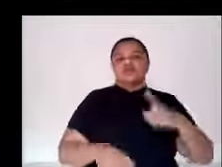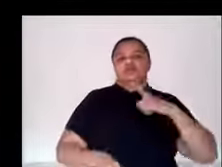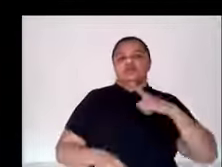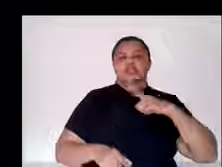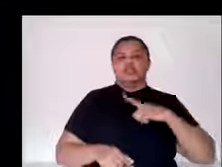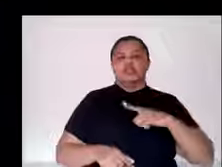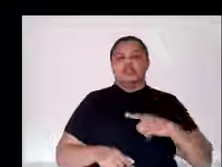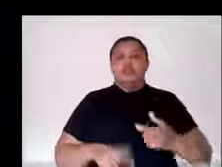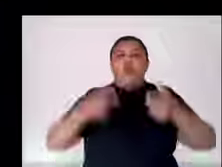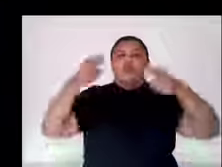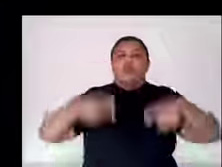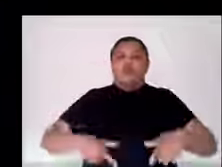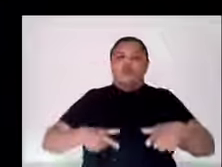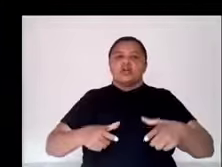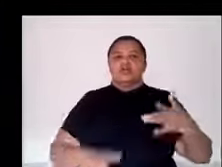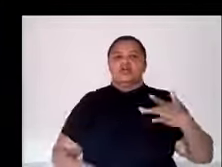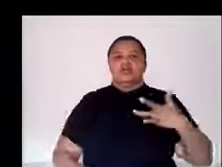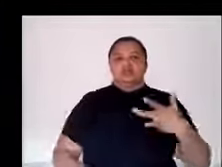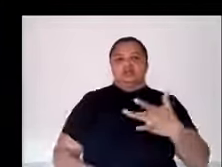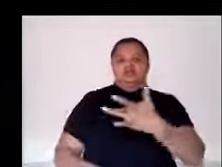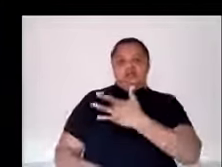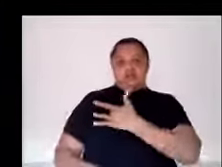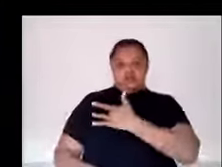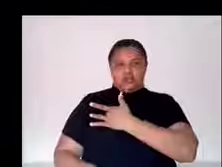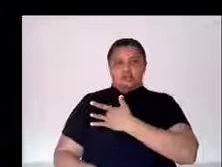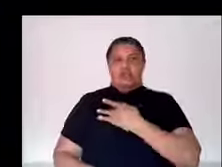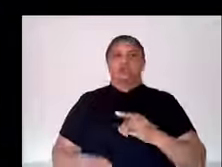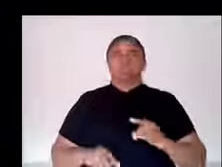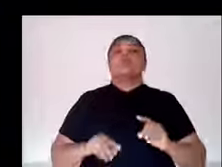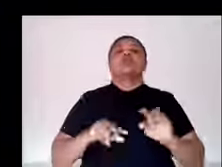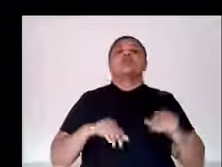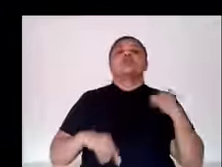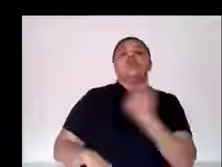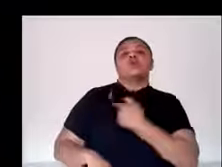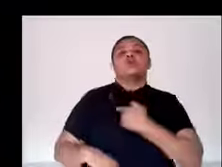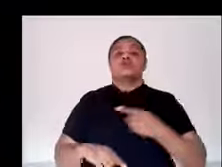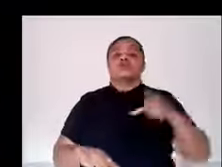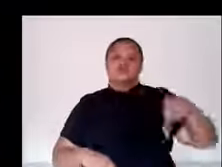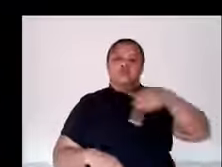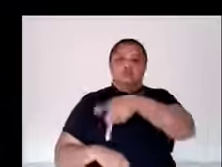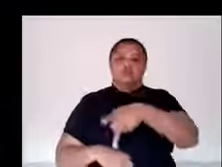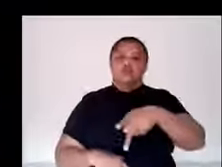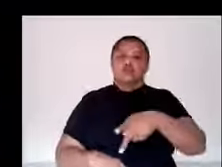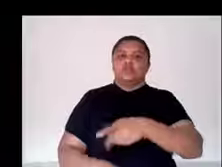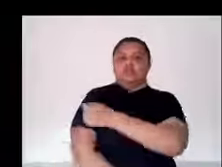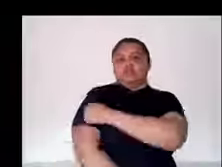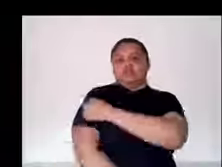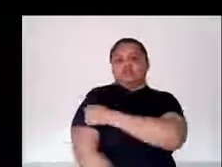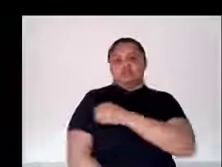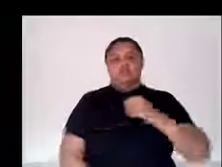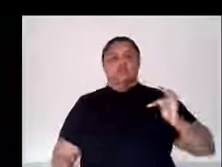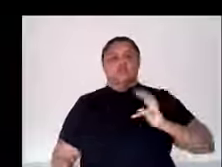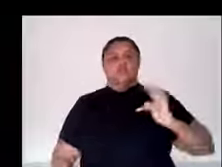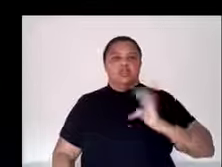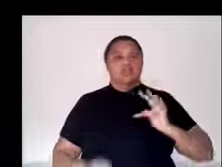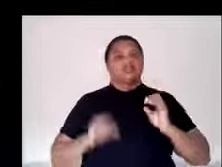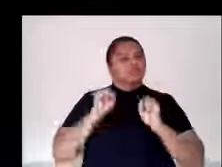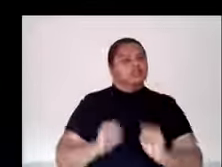atividades de uma forma tranquila. Além disso, nós também temos exercido algumas ações